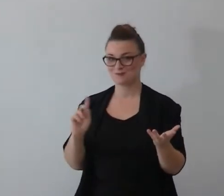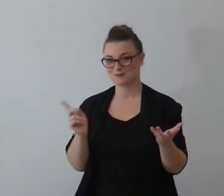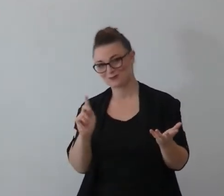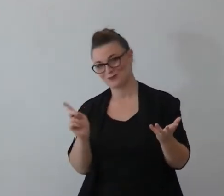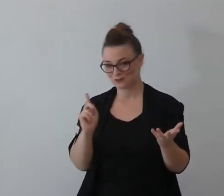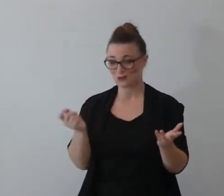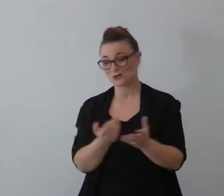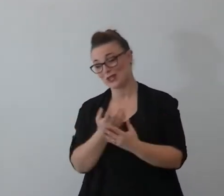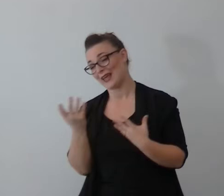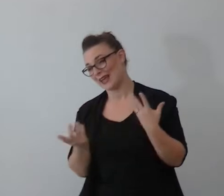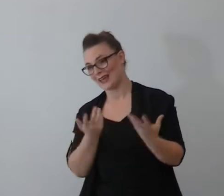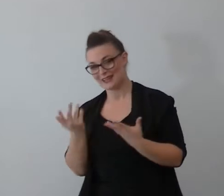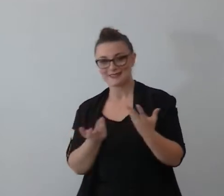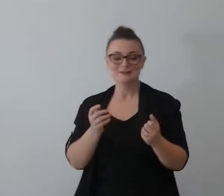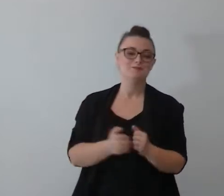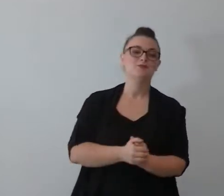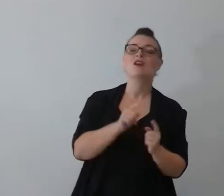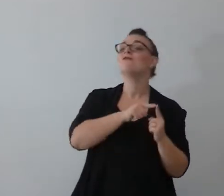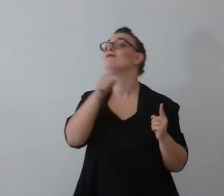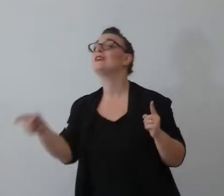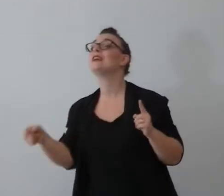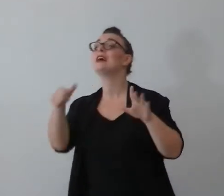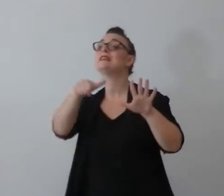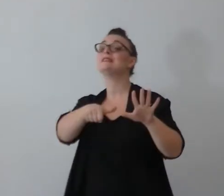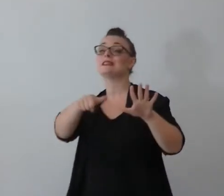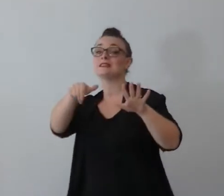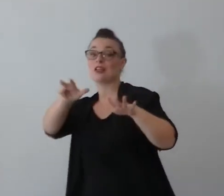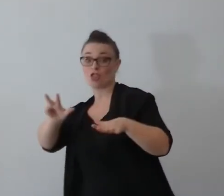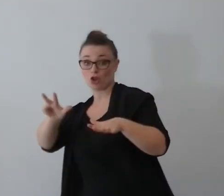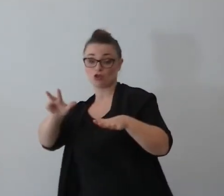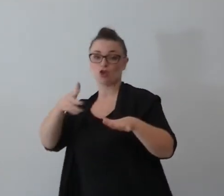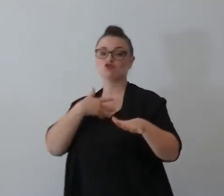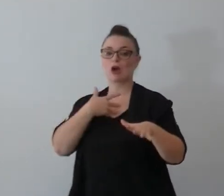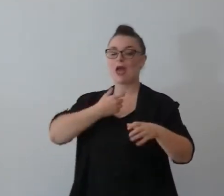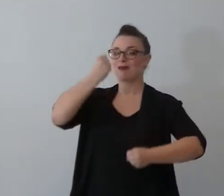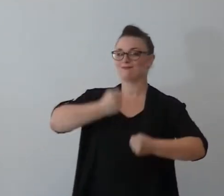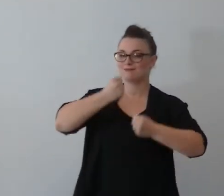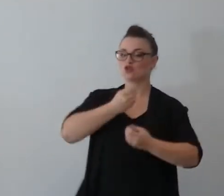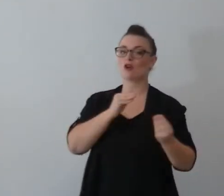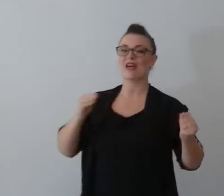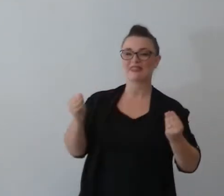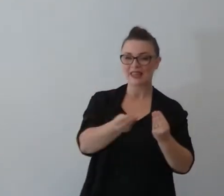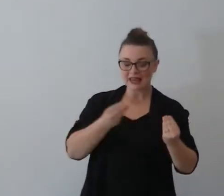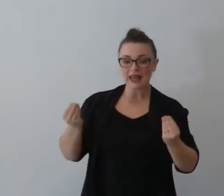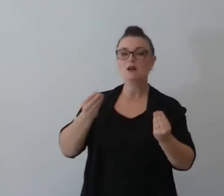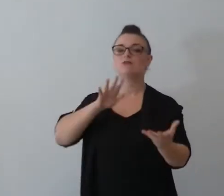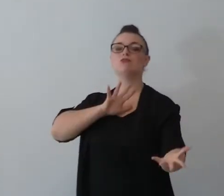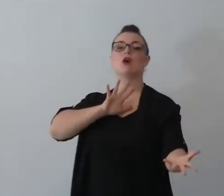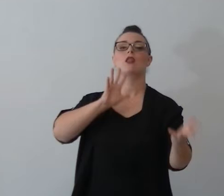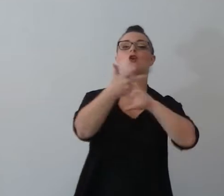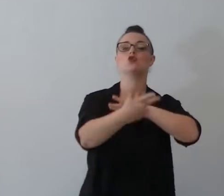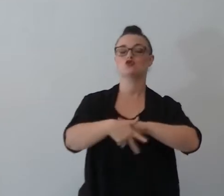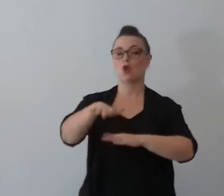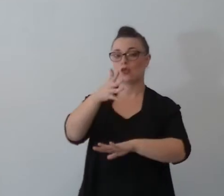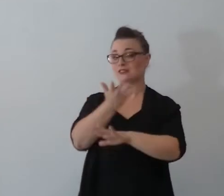poi arriva il 68 la contestazione giovanile la rivoluzione sessuale